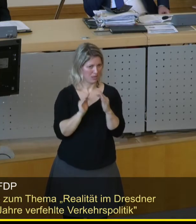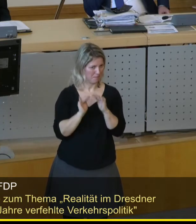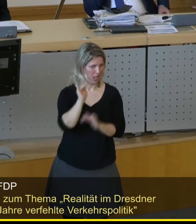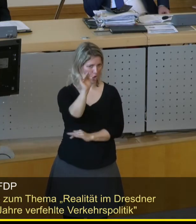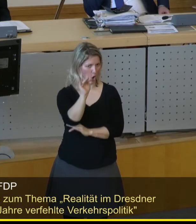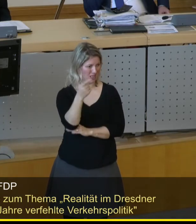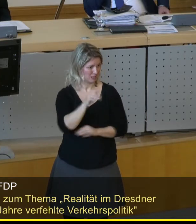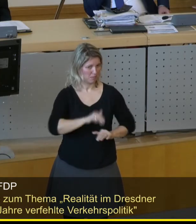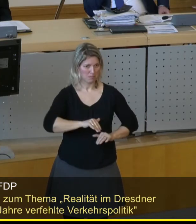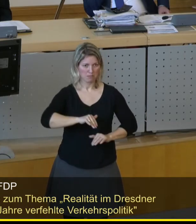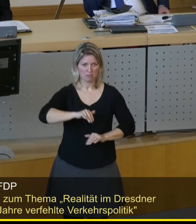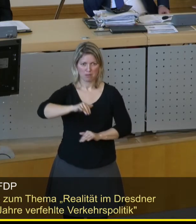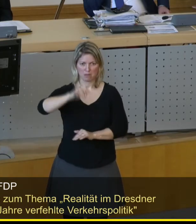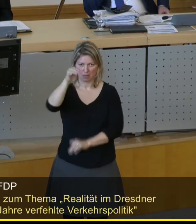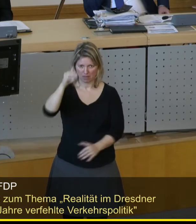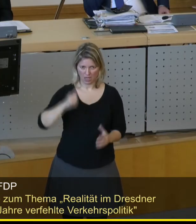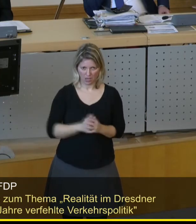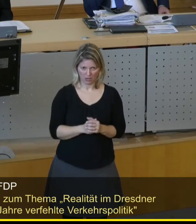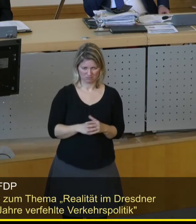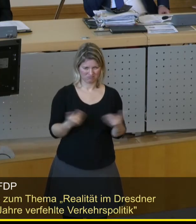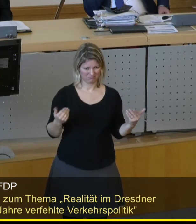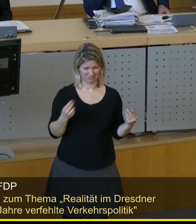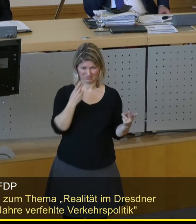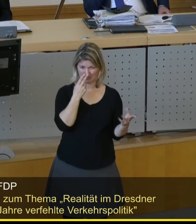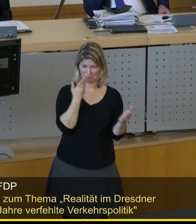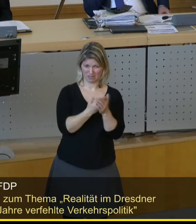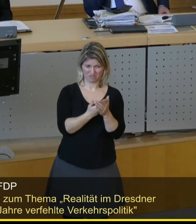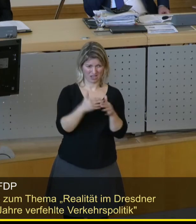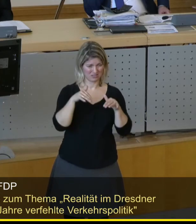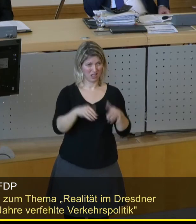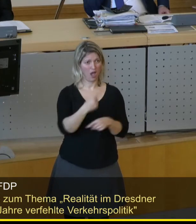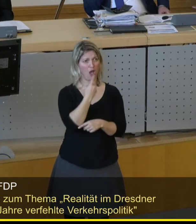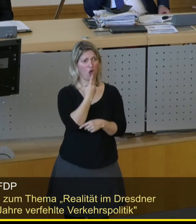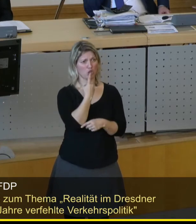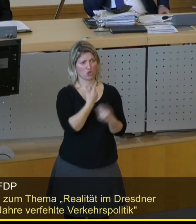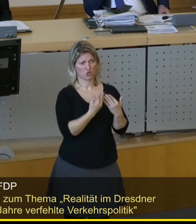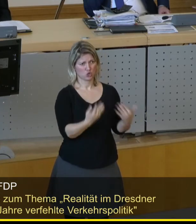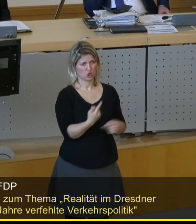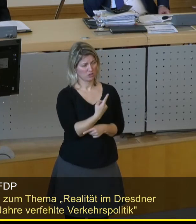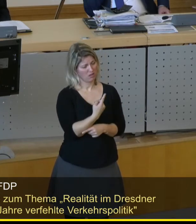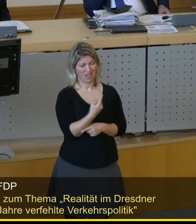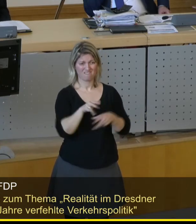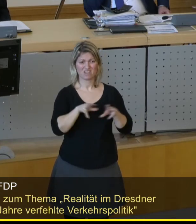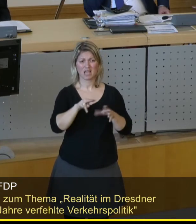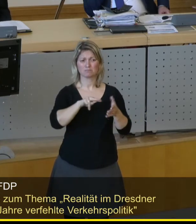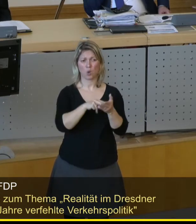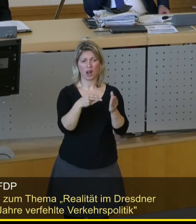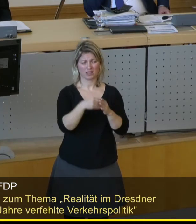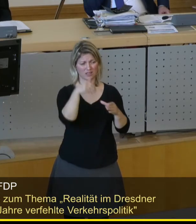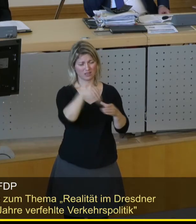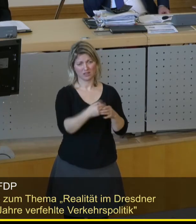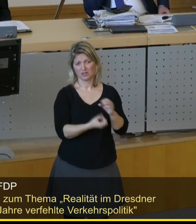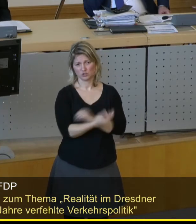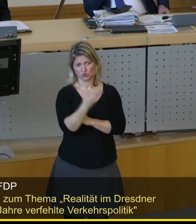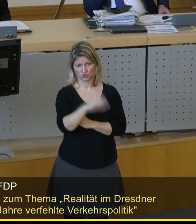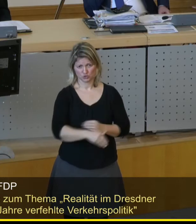angewachsen, meine Damen und Herren. Wenn das kein Beweis ist für das Scheitern von Rot-Rot-Grün in verkehrspolitischen Fragen, weiß ich es auch nicht,